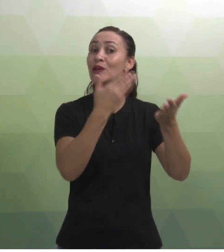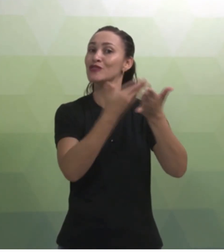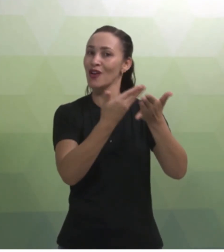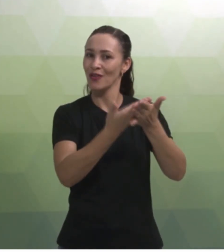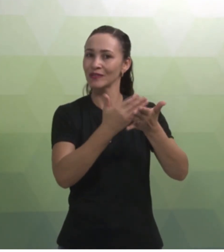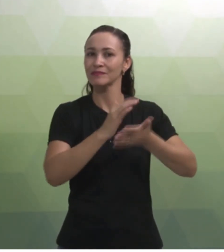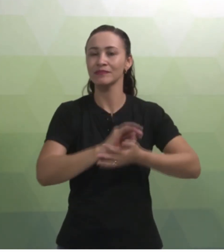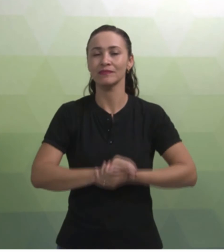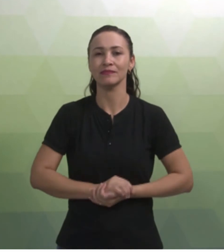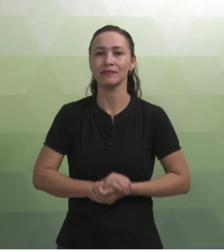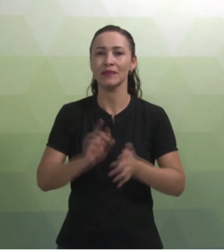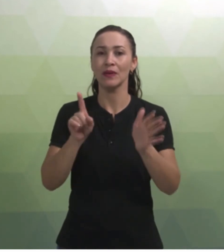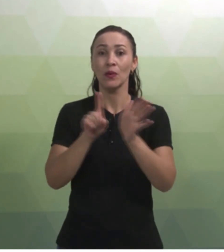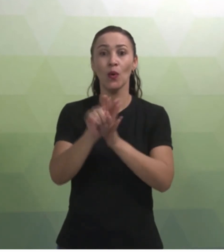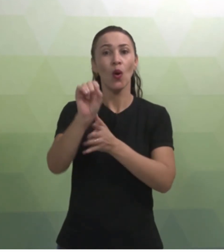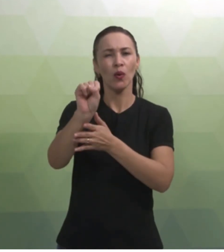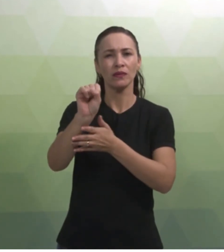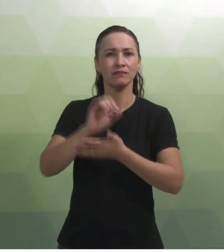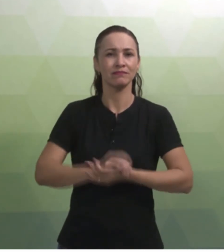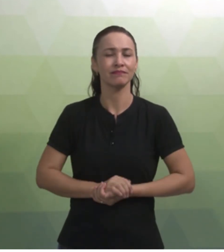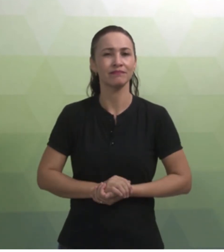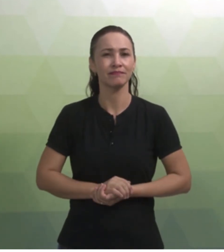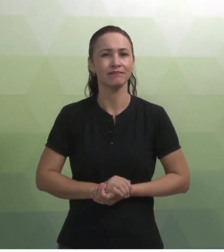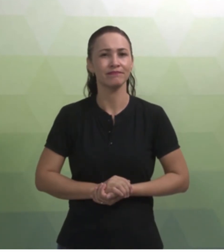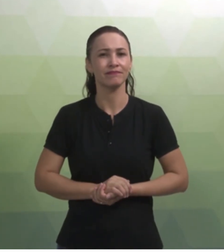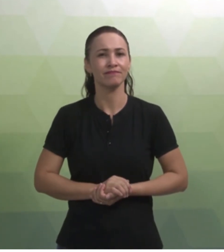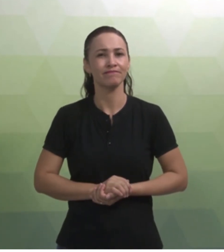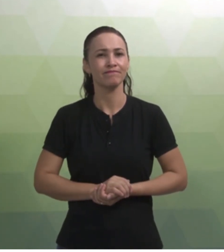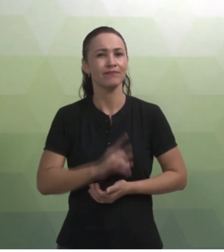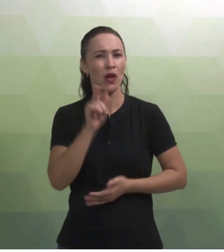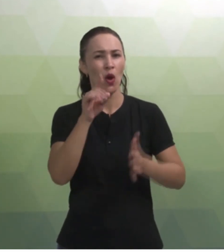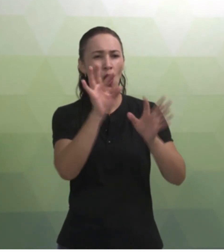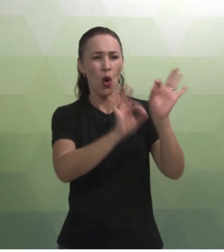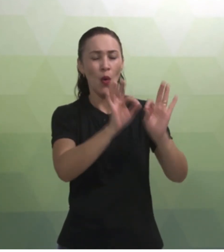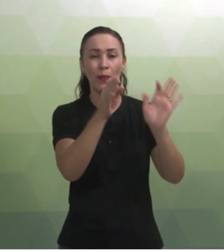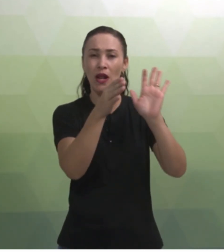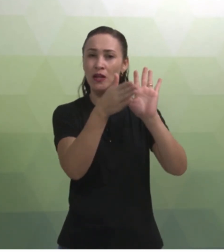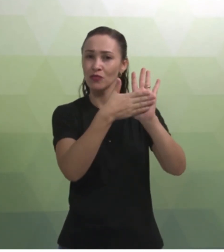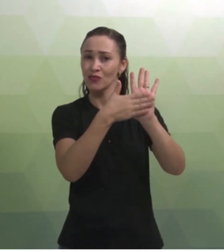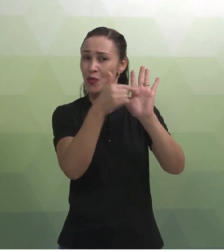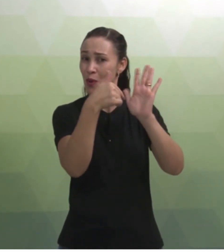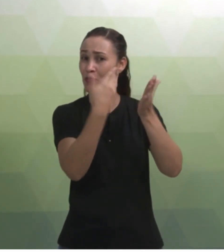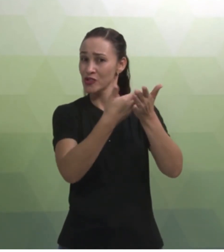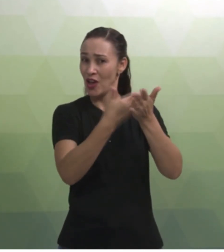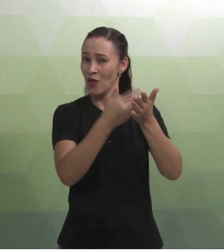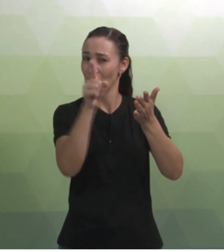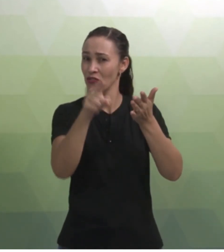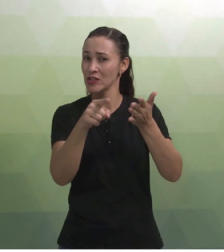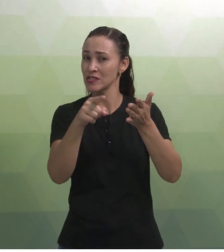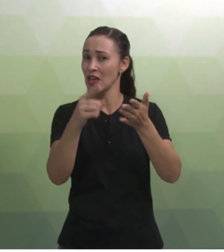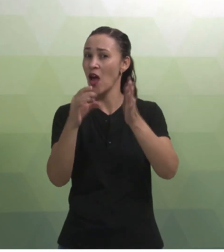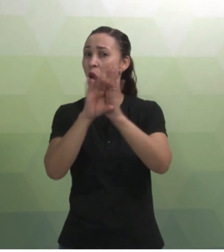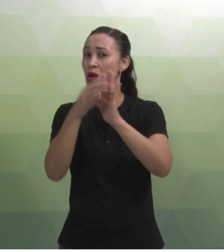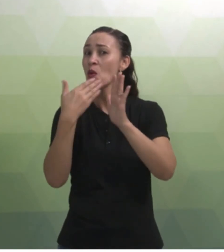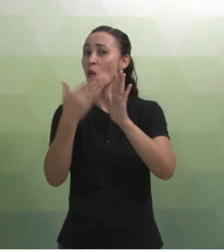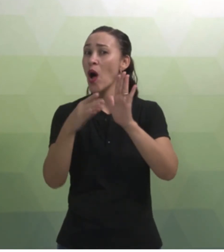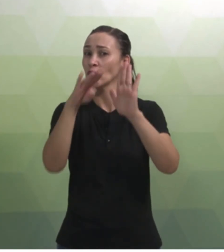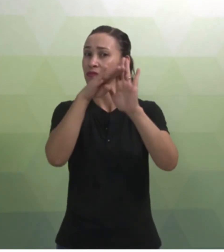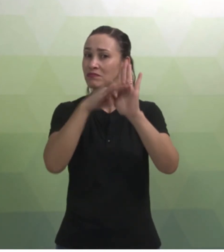plano de aula. A pergunta 8. Levando em conta o plano de aula, define os itens a seguir. Olha para vocês verem.